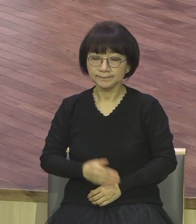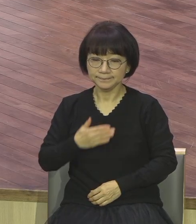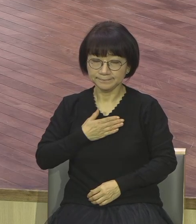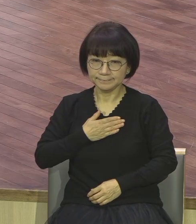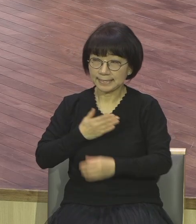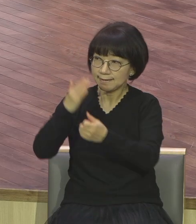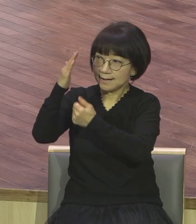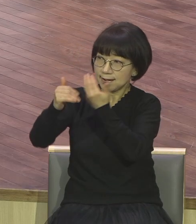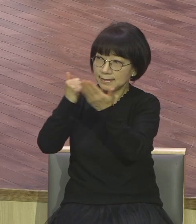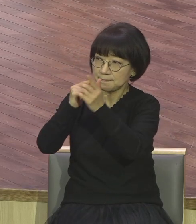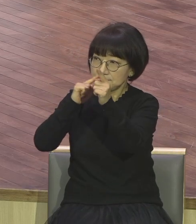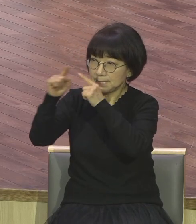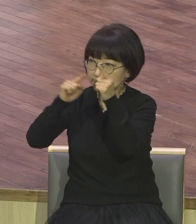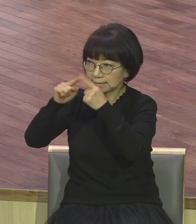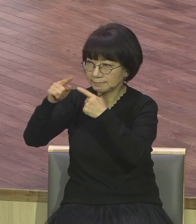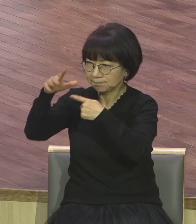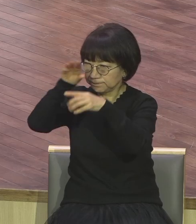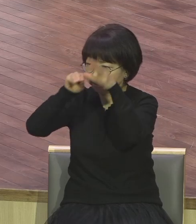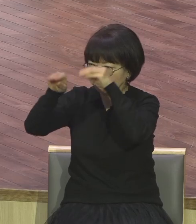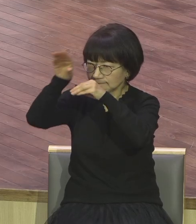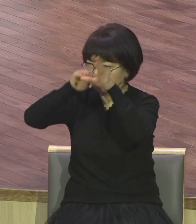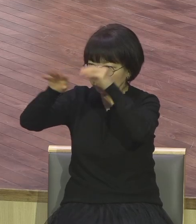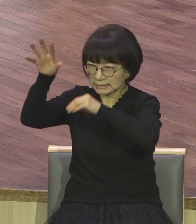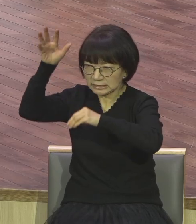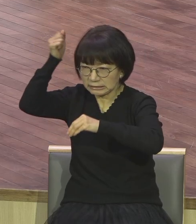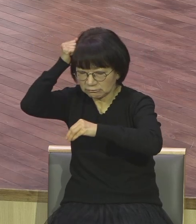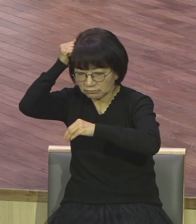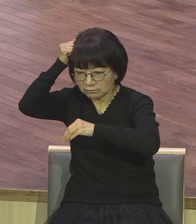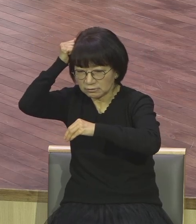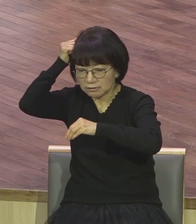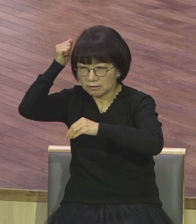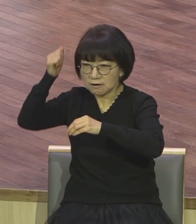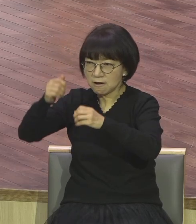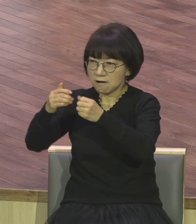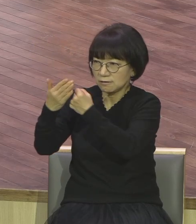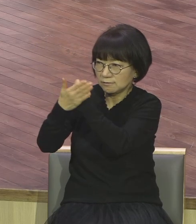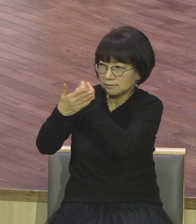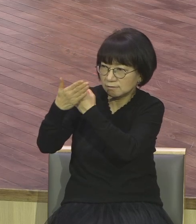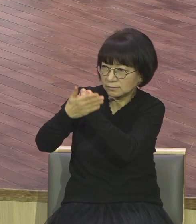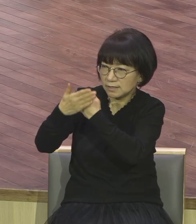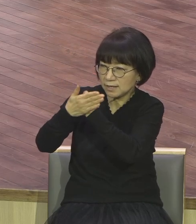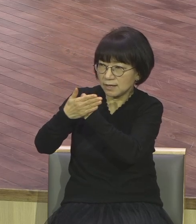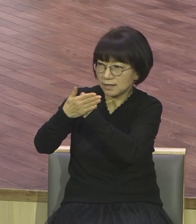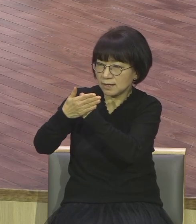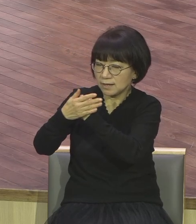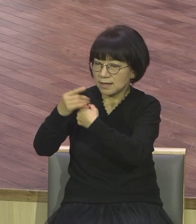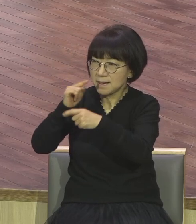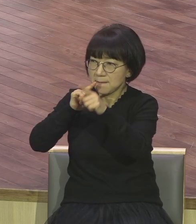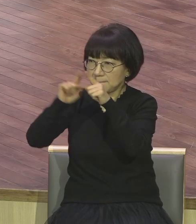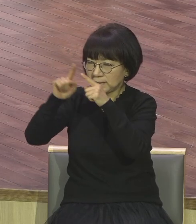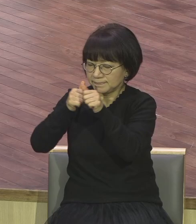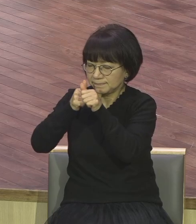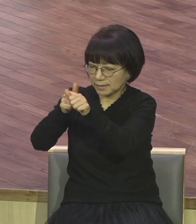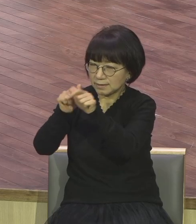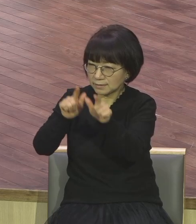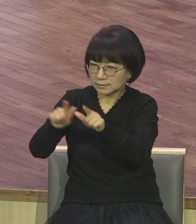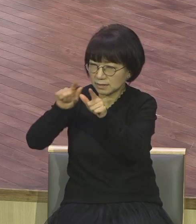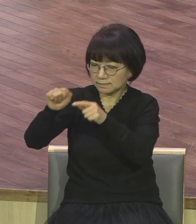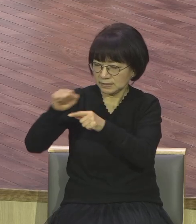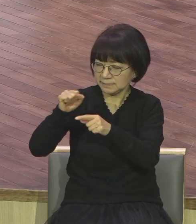내 은혜를 받았느냐 말씀에 내가 얼마나 영향을 믿고 말씀 따라 사느냐 그에